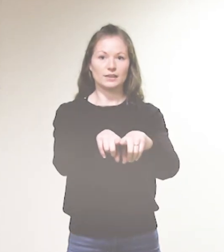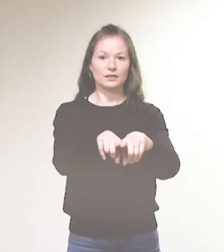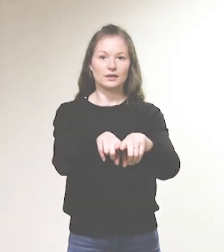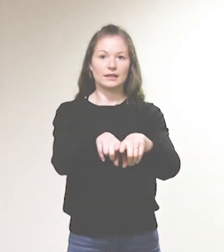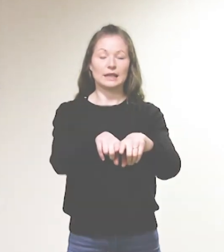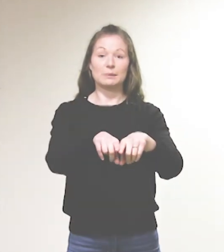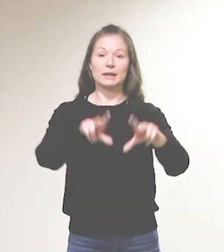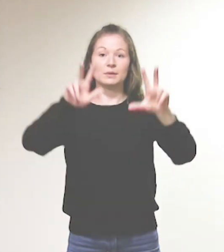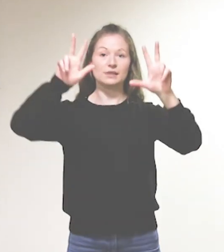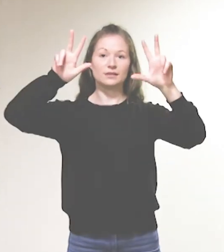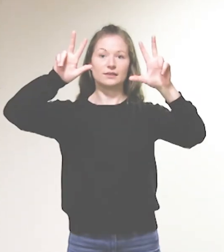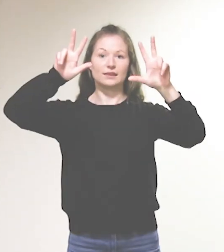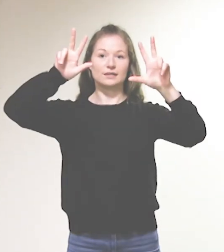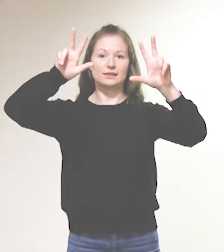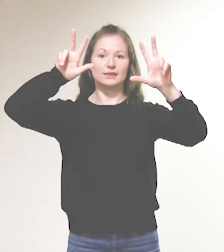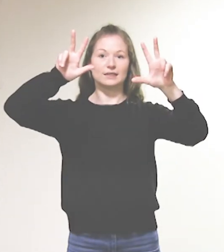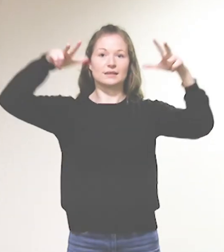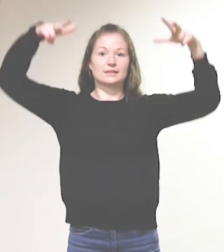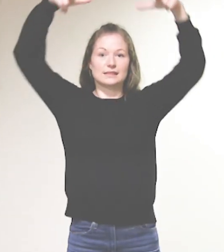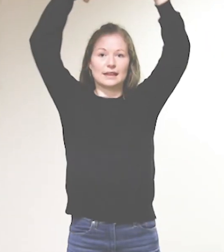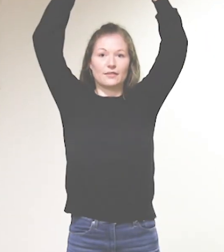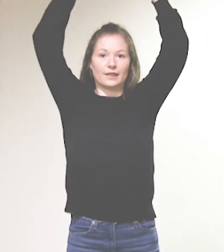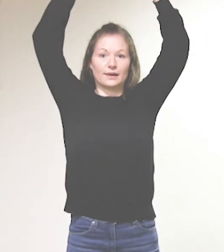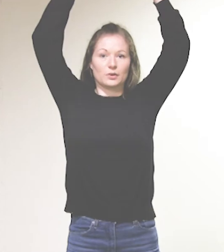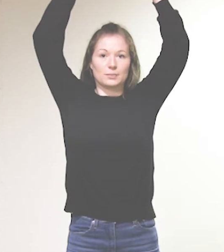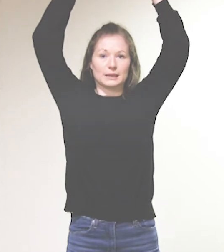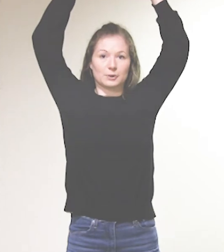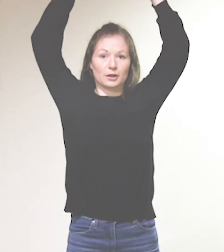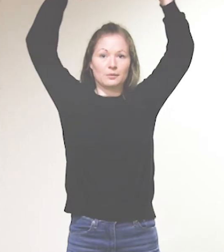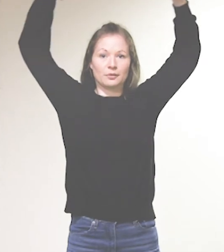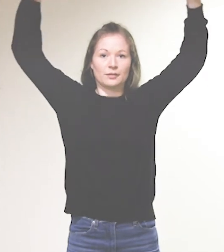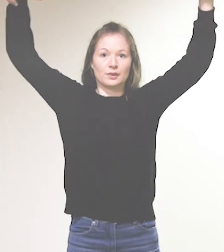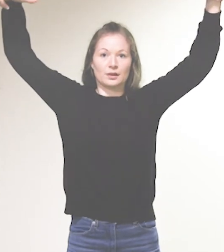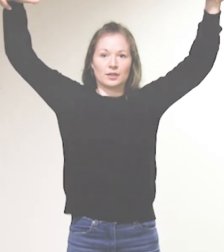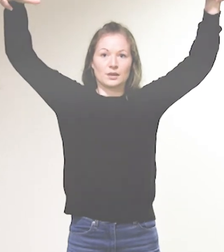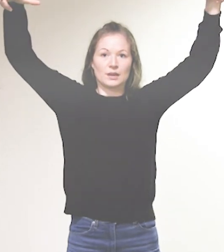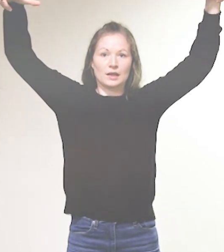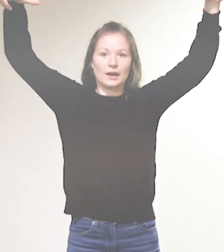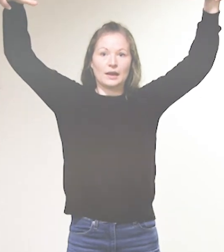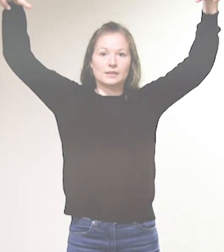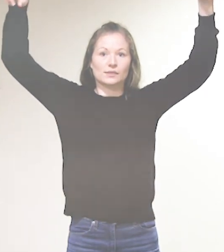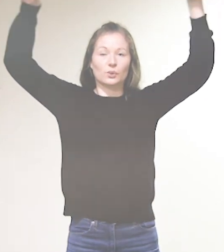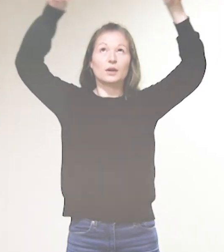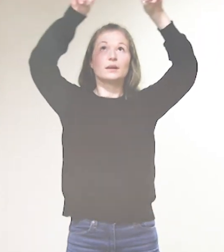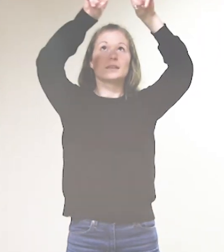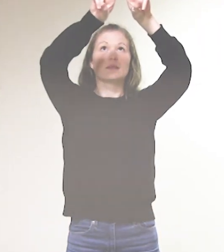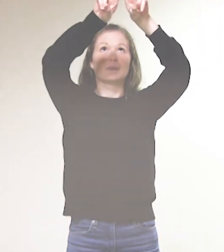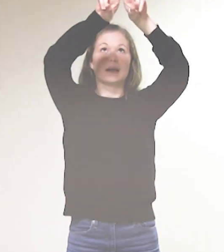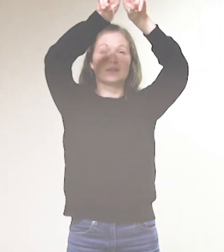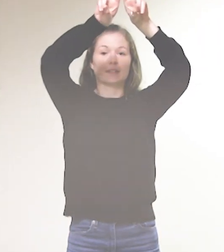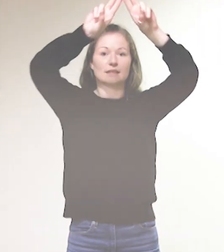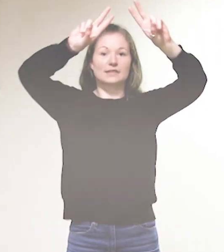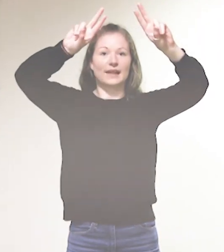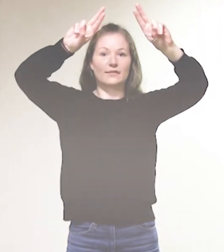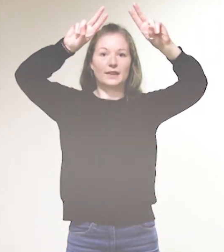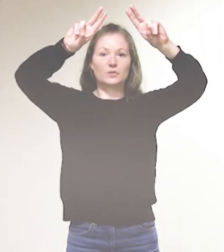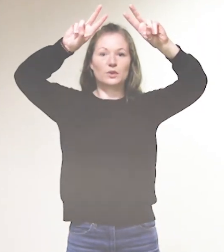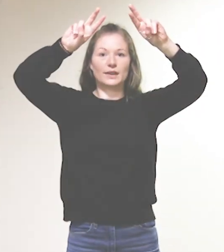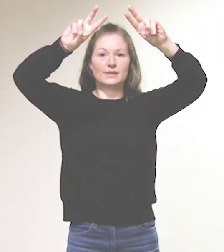im Himmel. Das ist wieder die drei Finger über den Kopf. So machen wir zwei Finger nur, weil wir